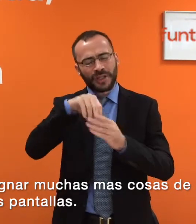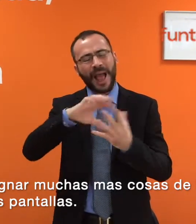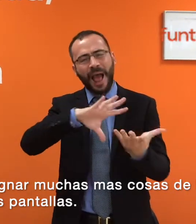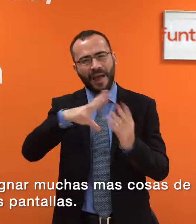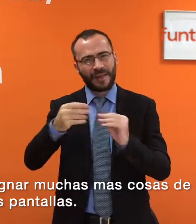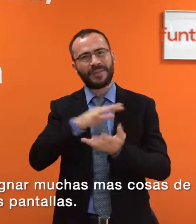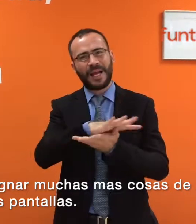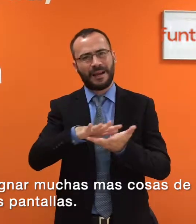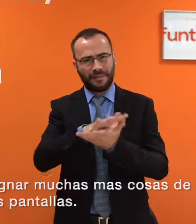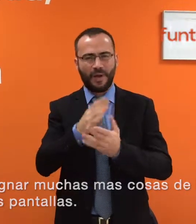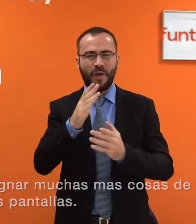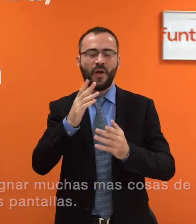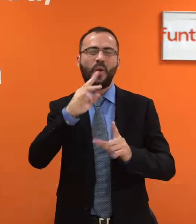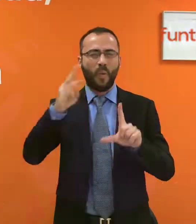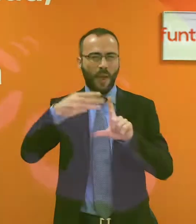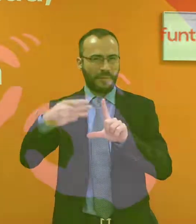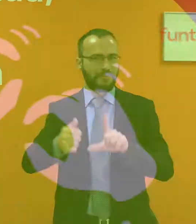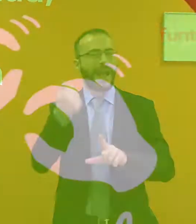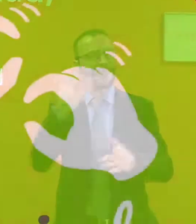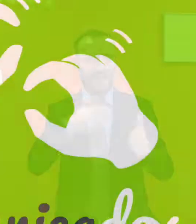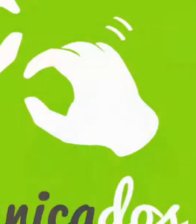de las que se signan ahora en las pantallas.